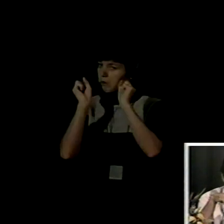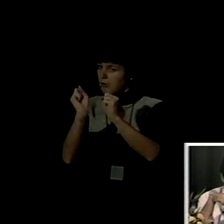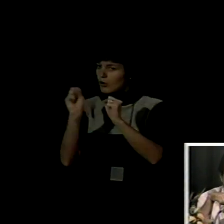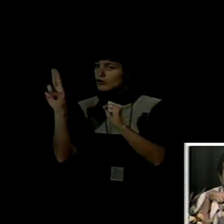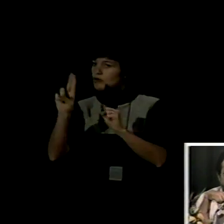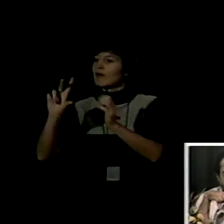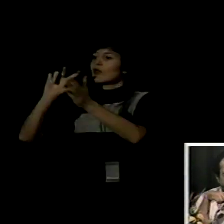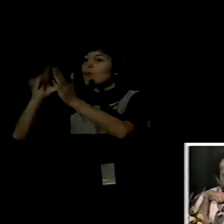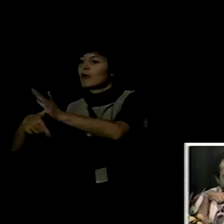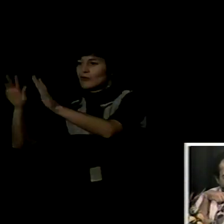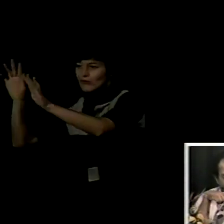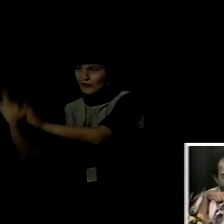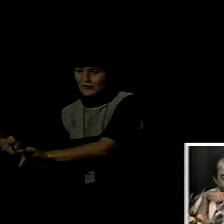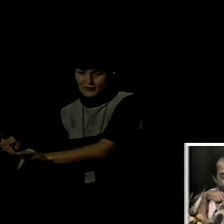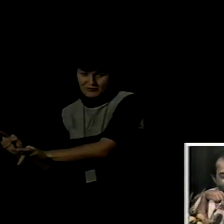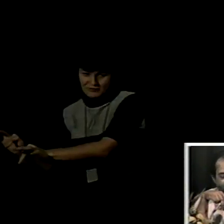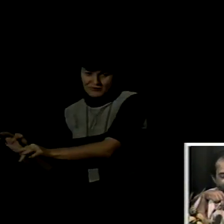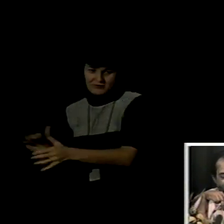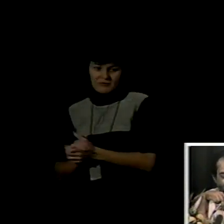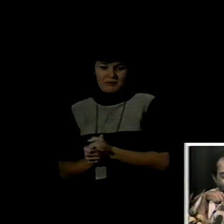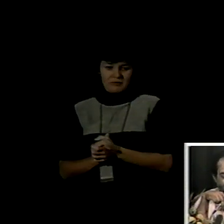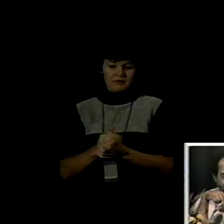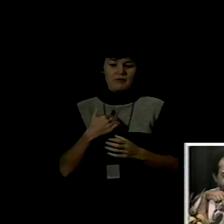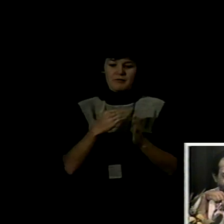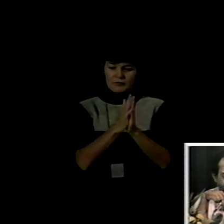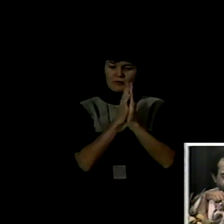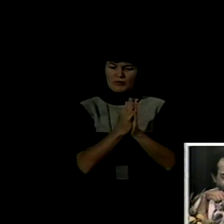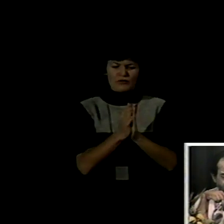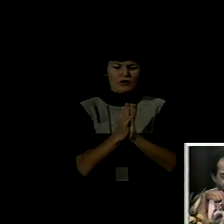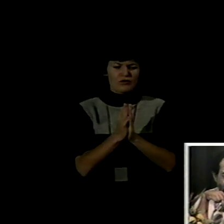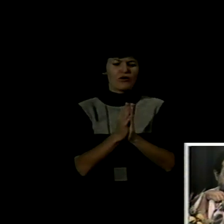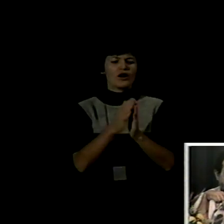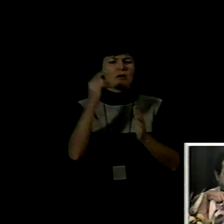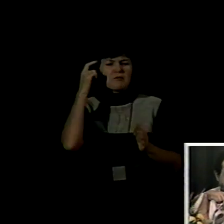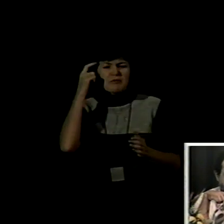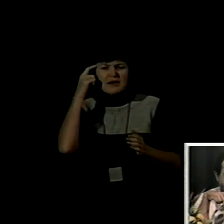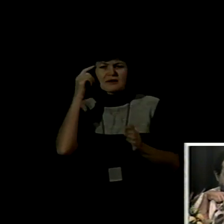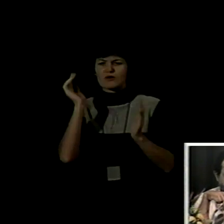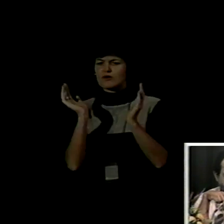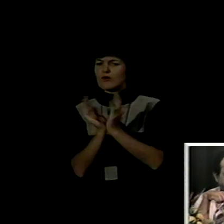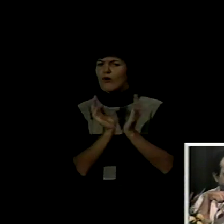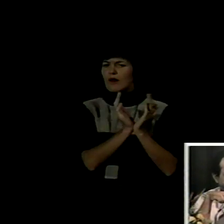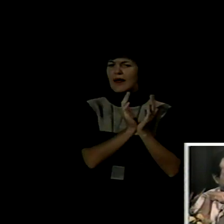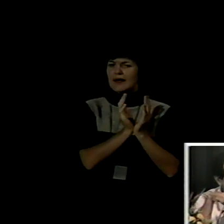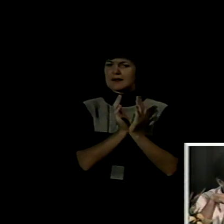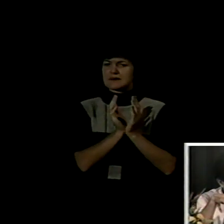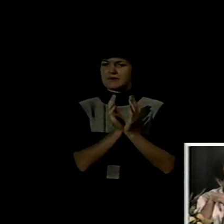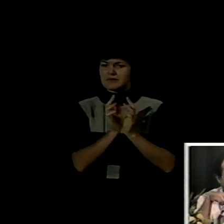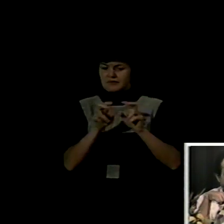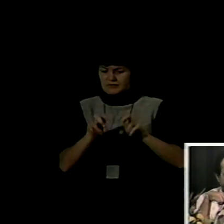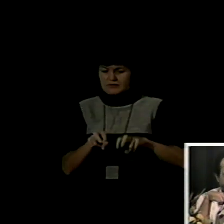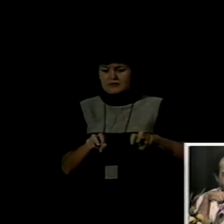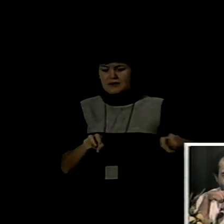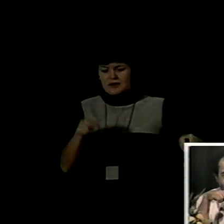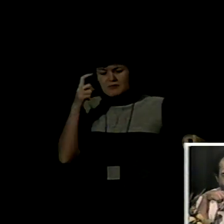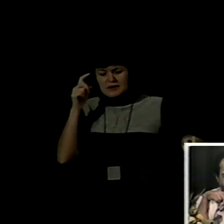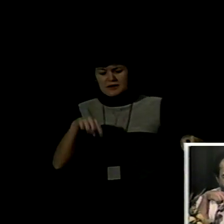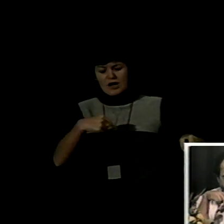no, y les pido que piensen los compañeros, que cuanto más se extienden ellos, más perjudican a los compañeros que vienen después. Entonces, por favor,